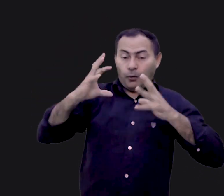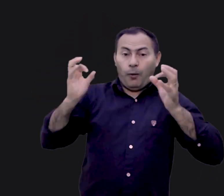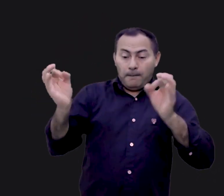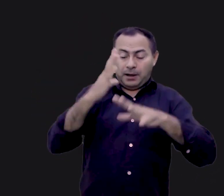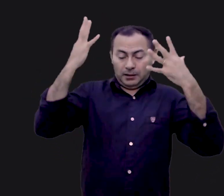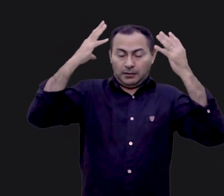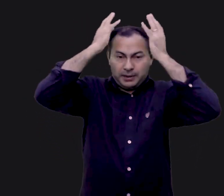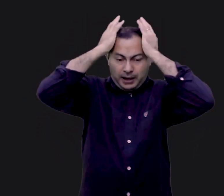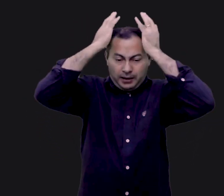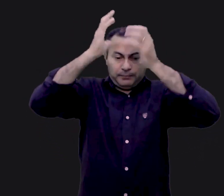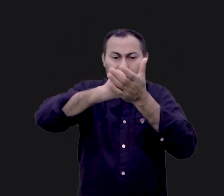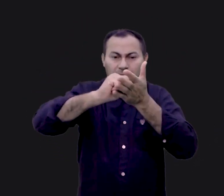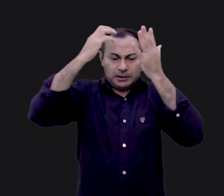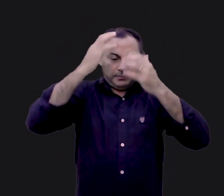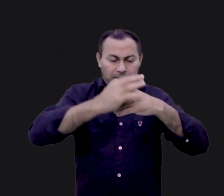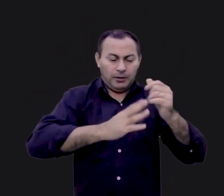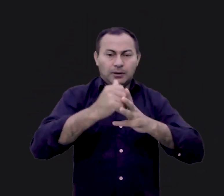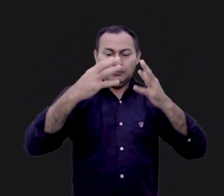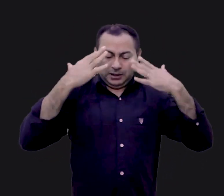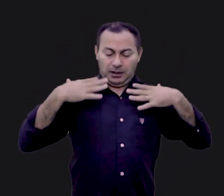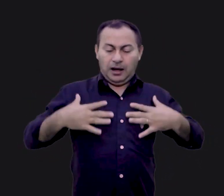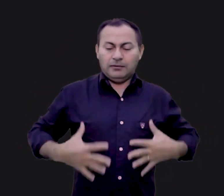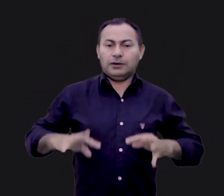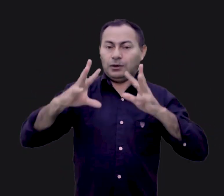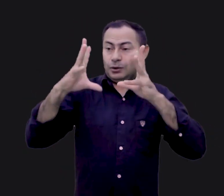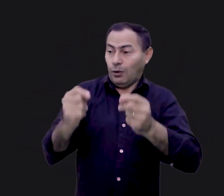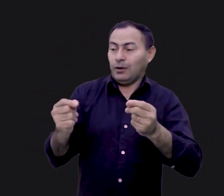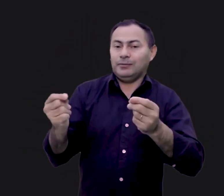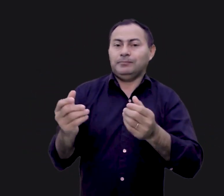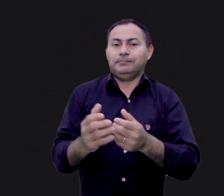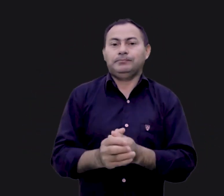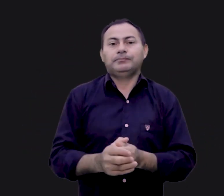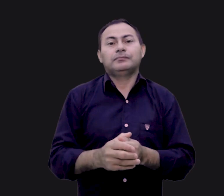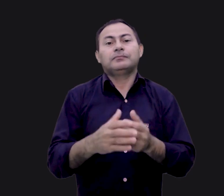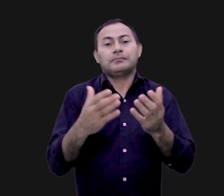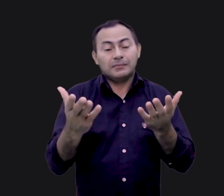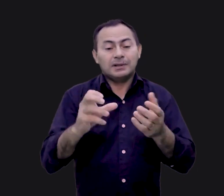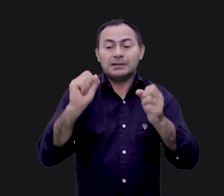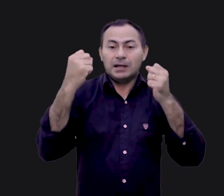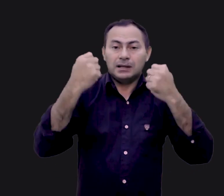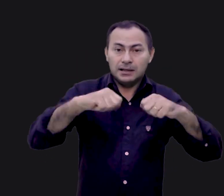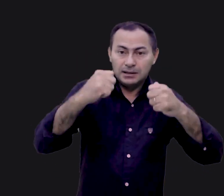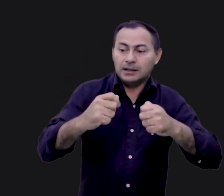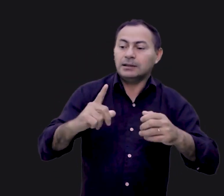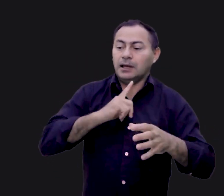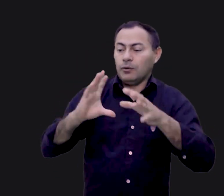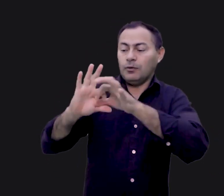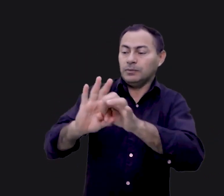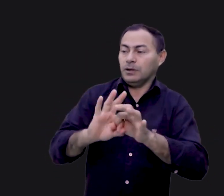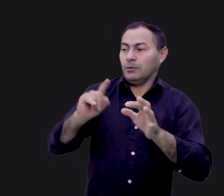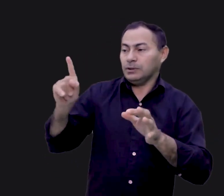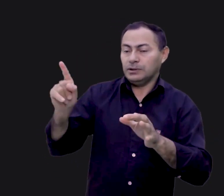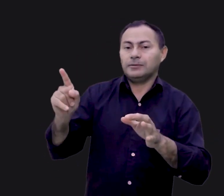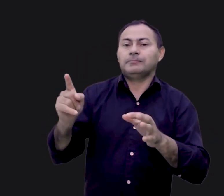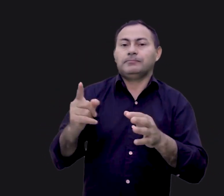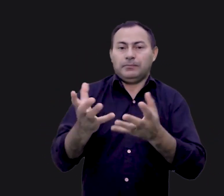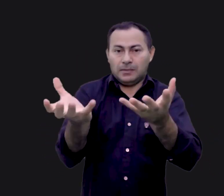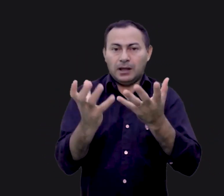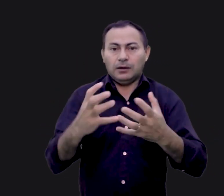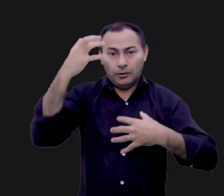completo, lave minha cabeça, minhas mãos, me lave por inteiro. Se isso é necessário para eu ter comunhão contigo, eu quero